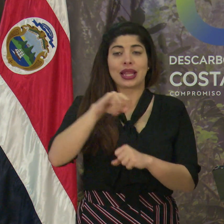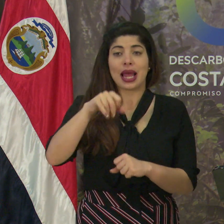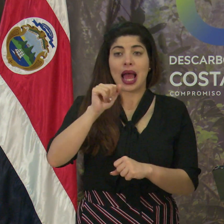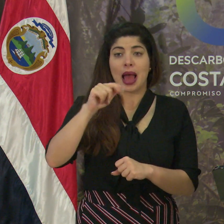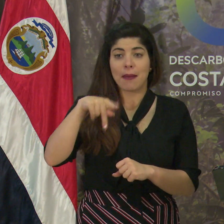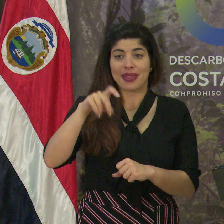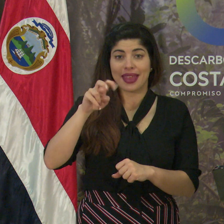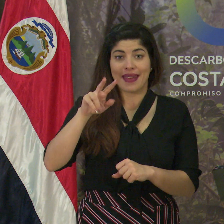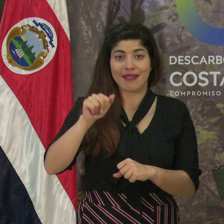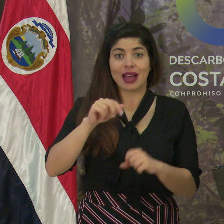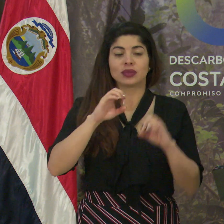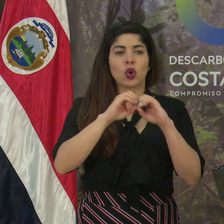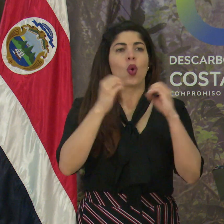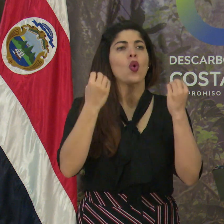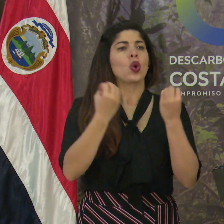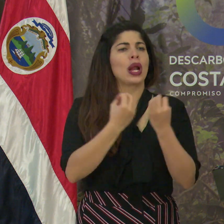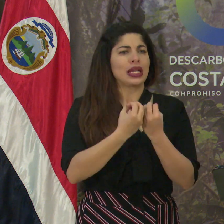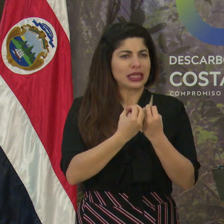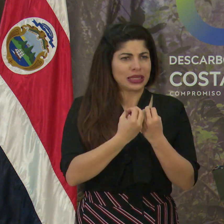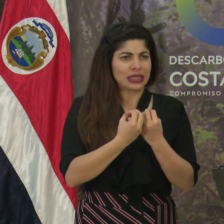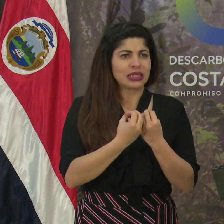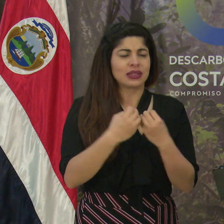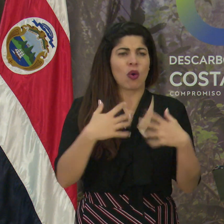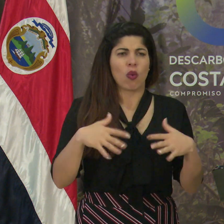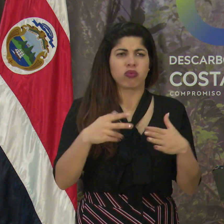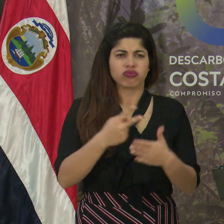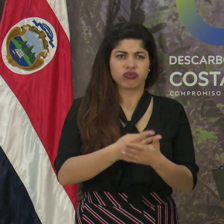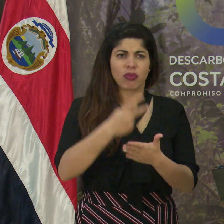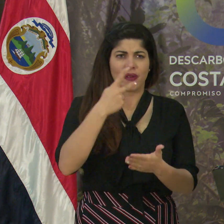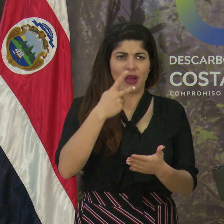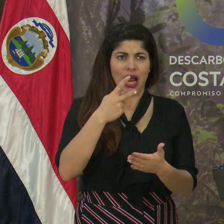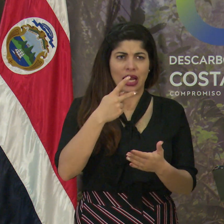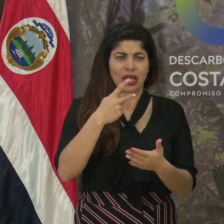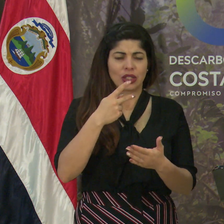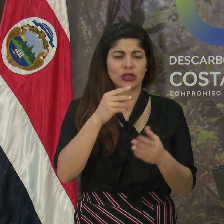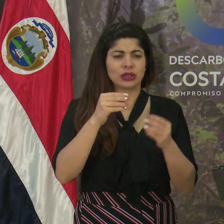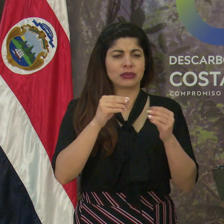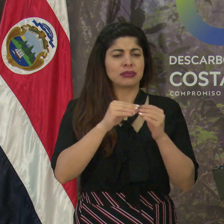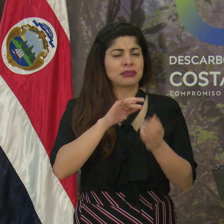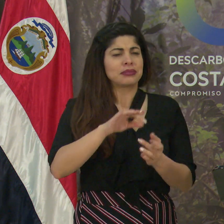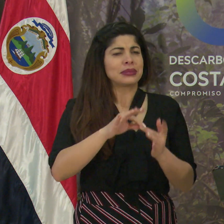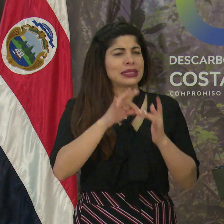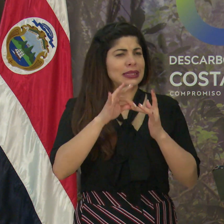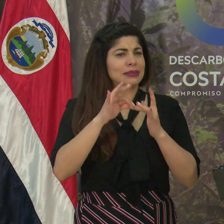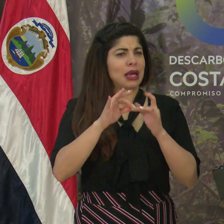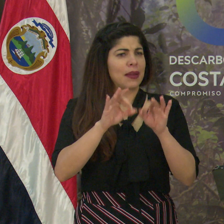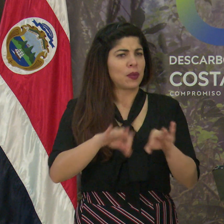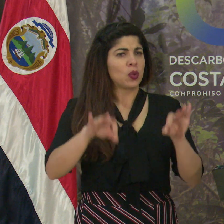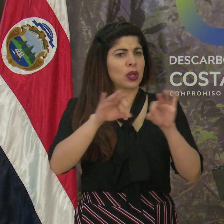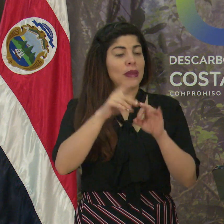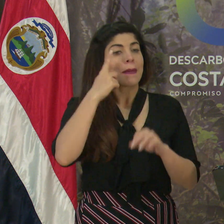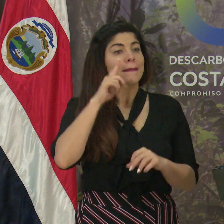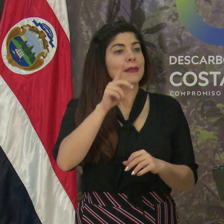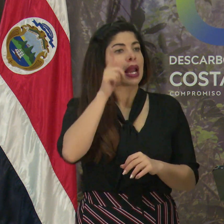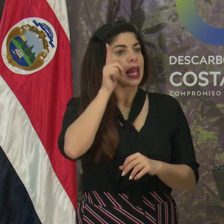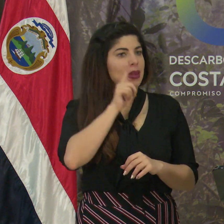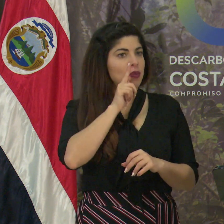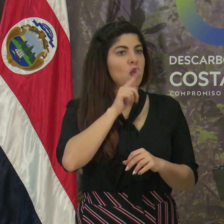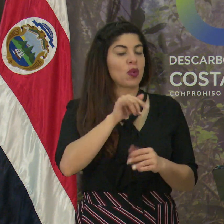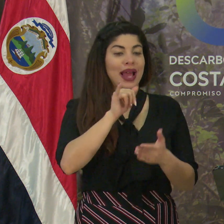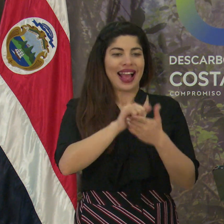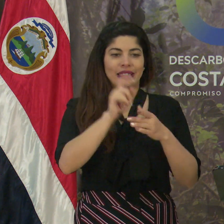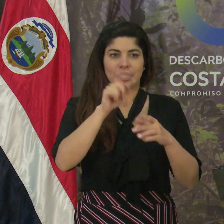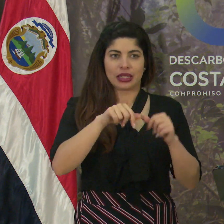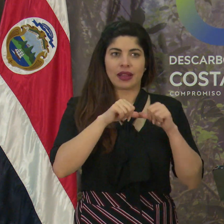JAPDEVA es una organización muy valiosa, central y clave en limón y así